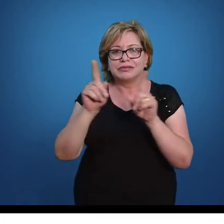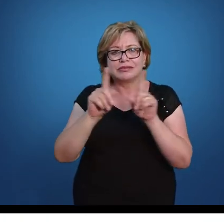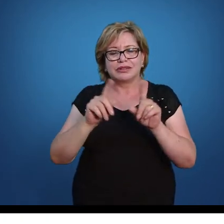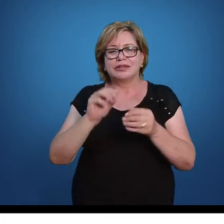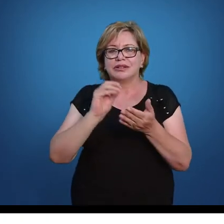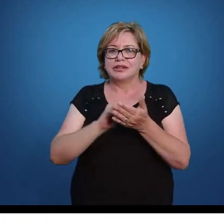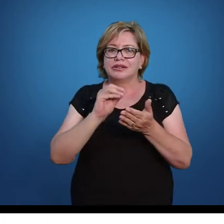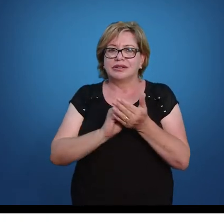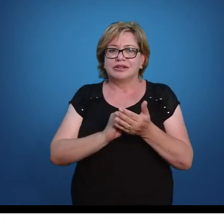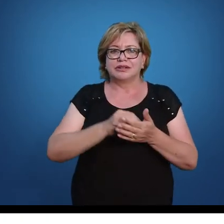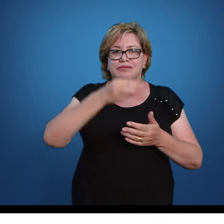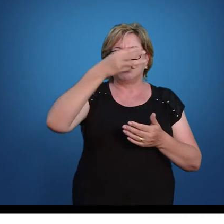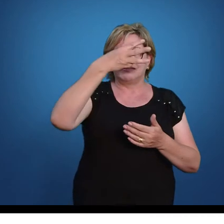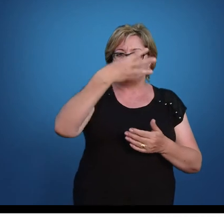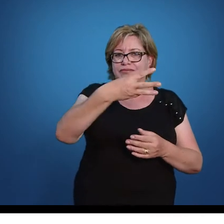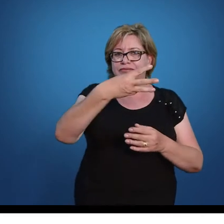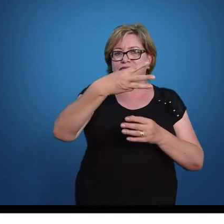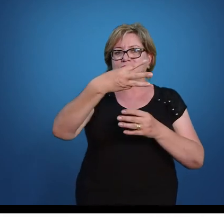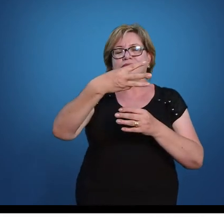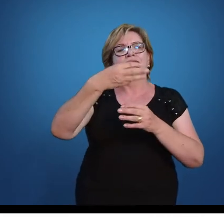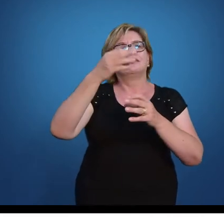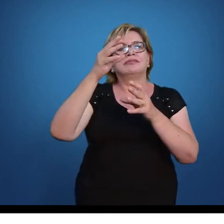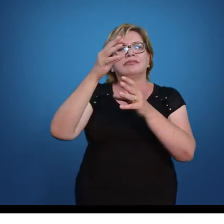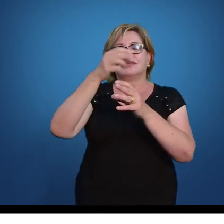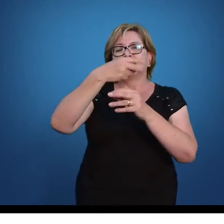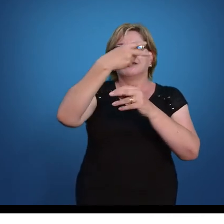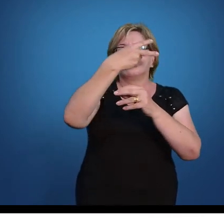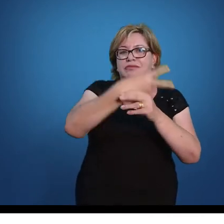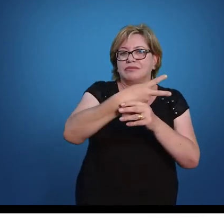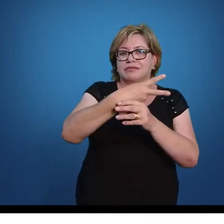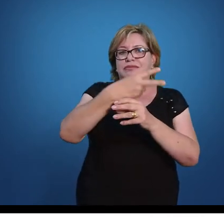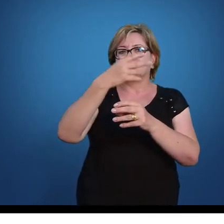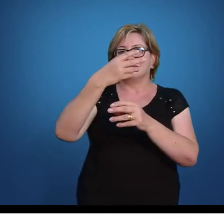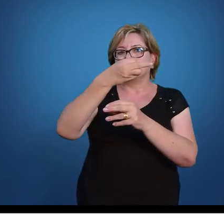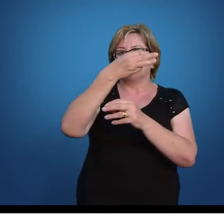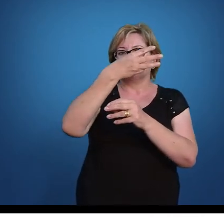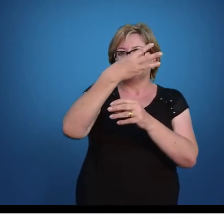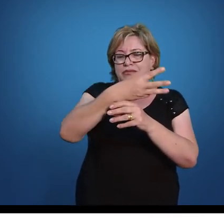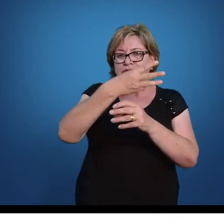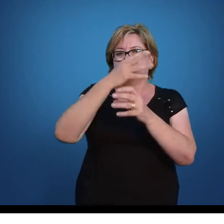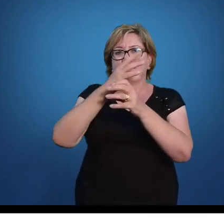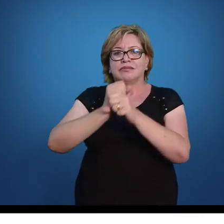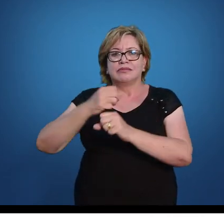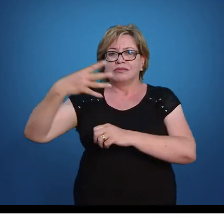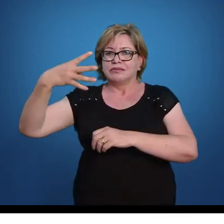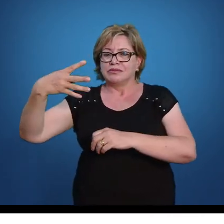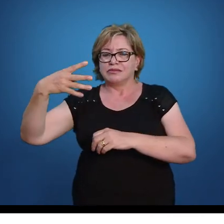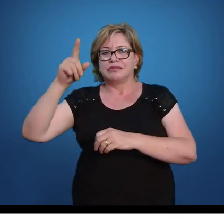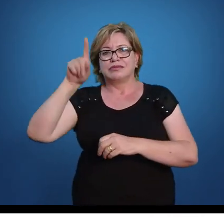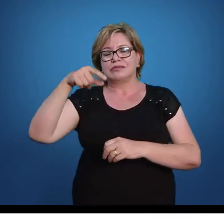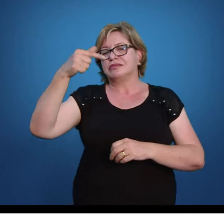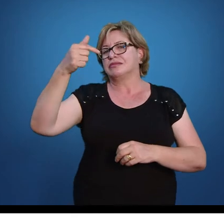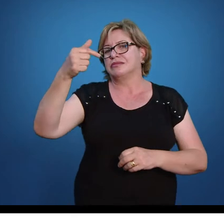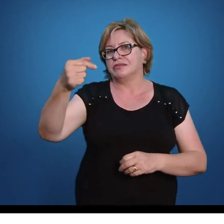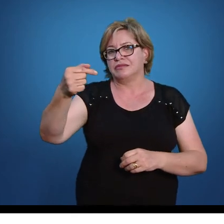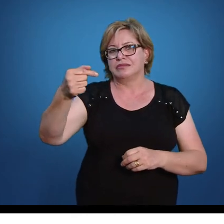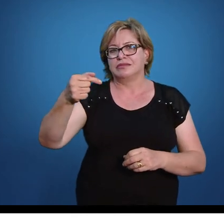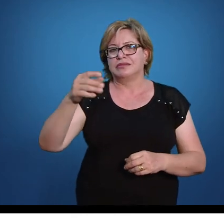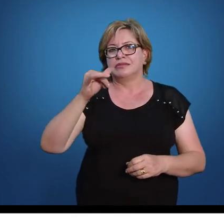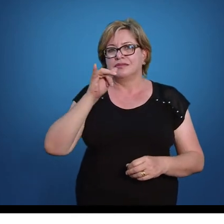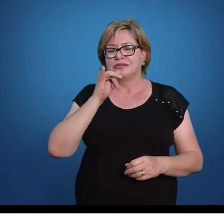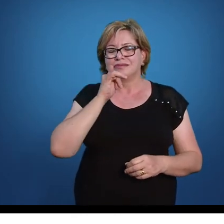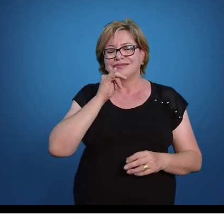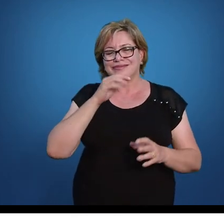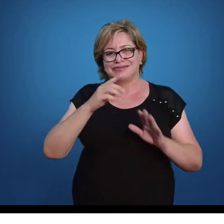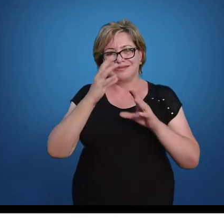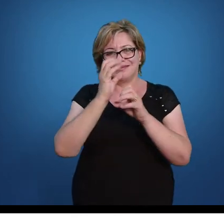Ainda não, porque é possível somar os números aqui na parte de cima. 3 mais 4, 7. Então, tem um exemplo de